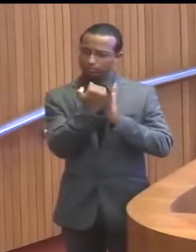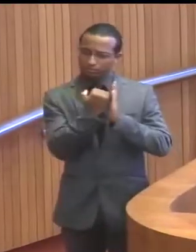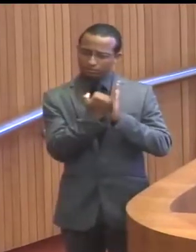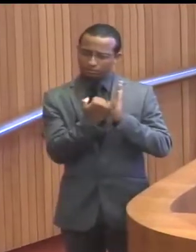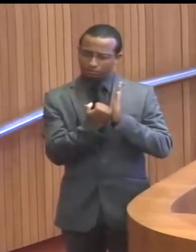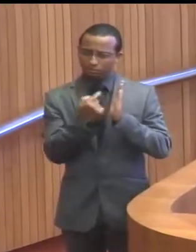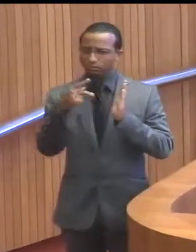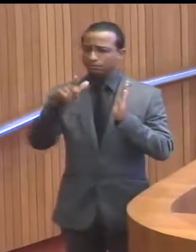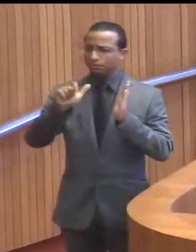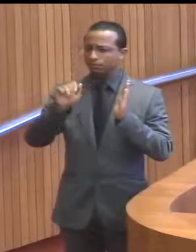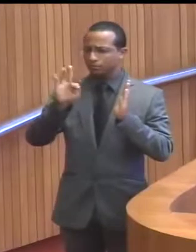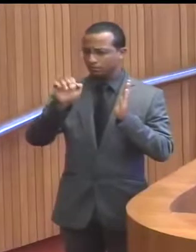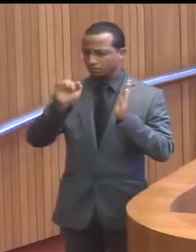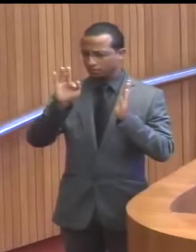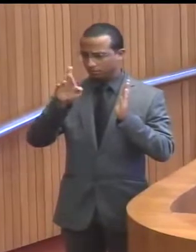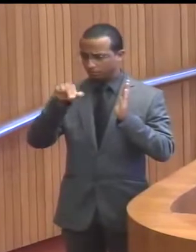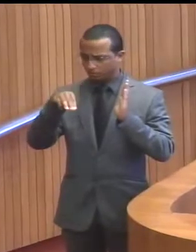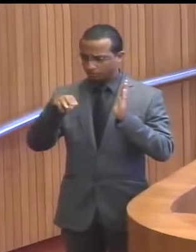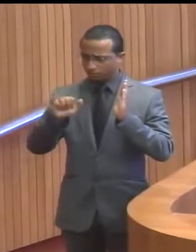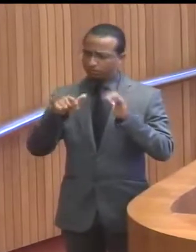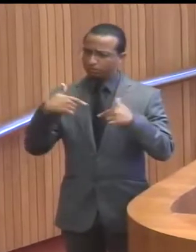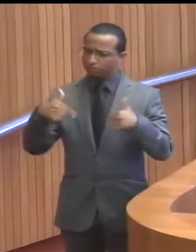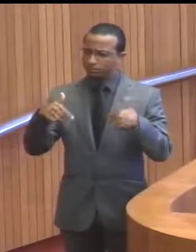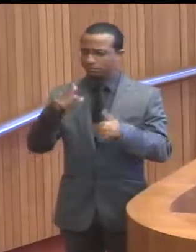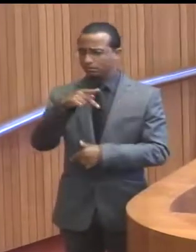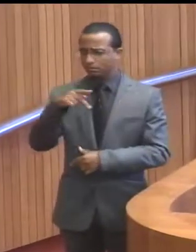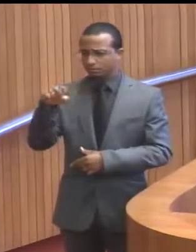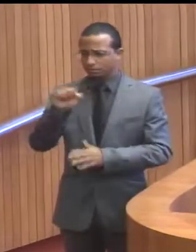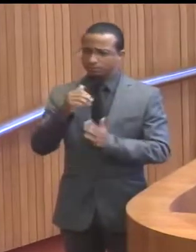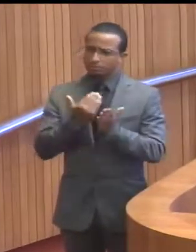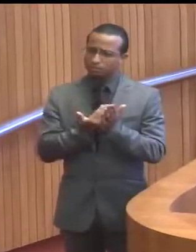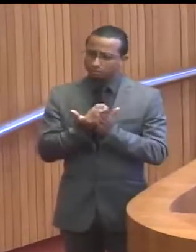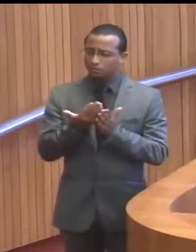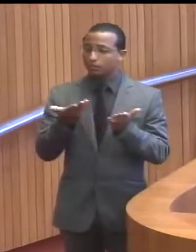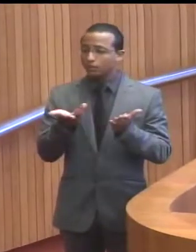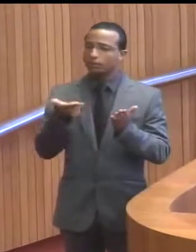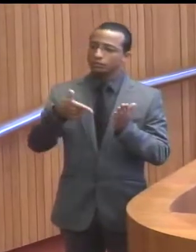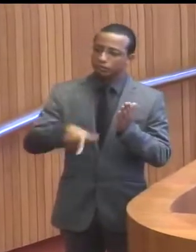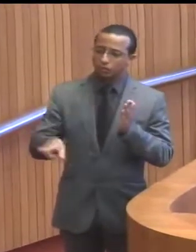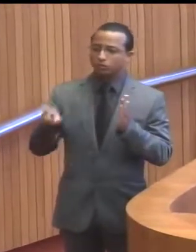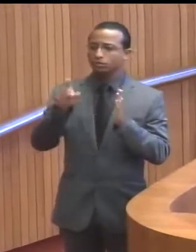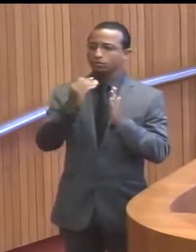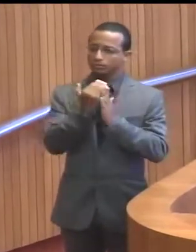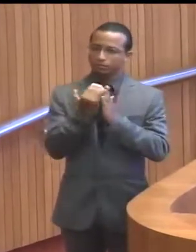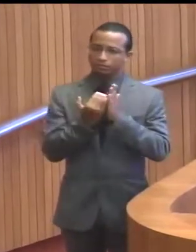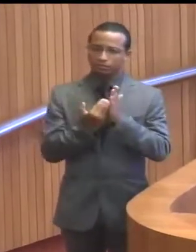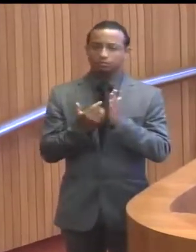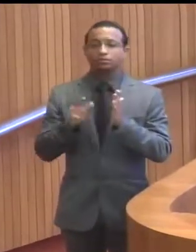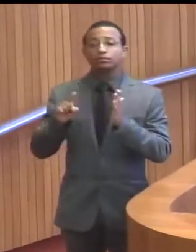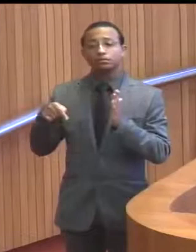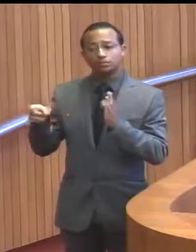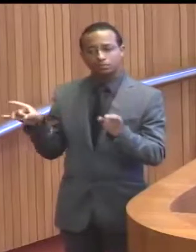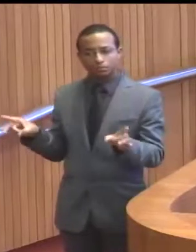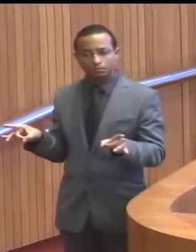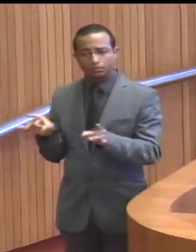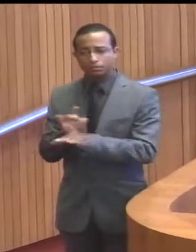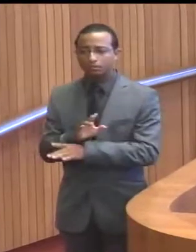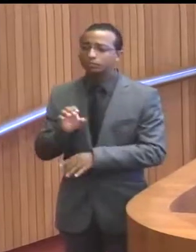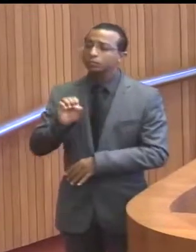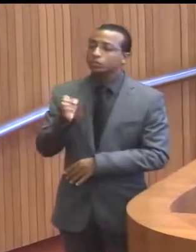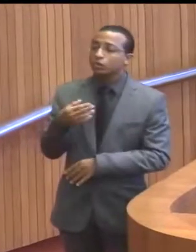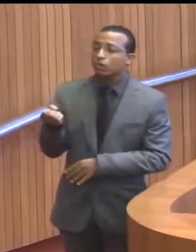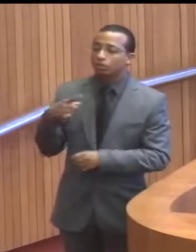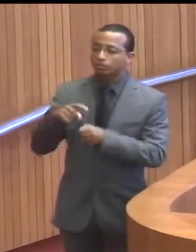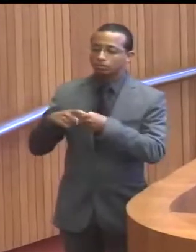na verdade, de trabalho, que o PPS reinicia agora, depois de finalizado o processo de novas